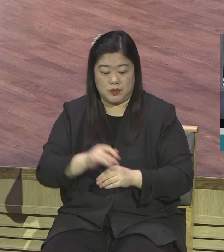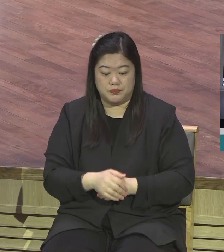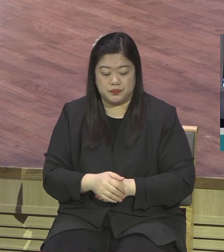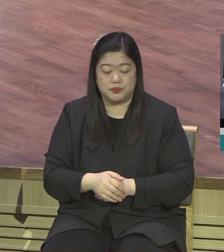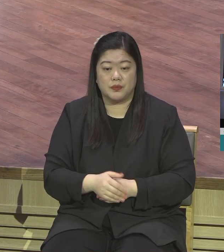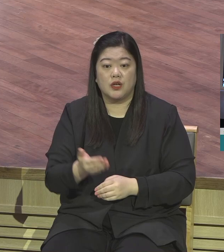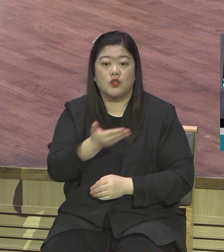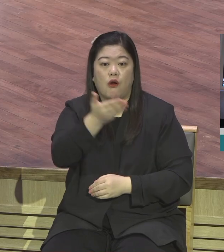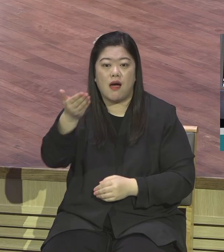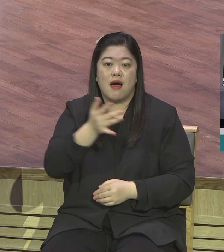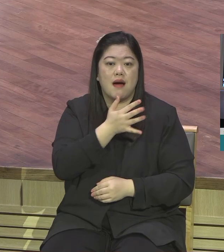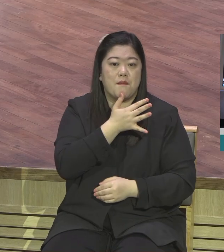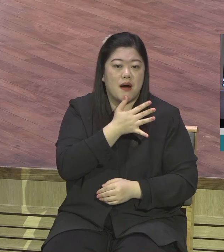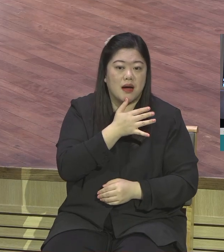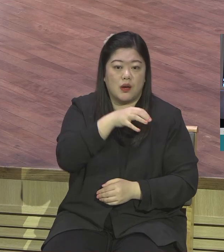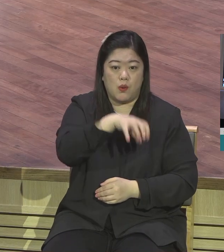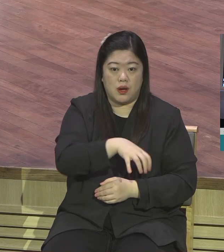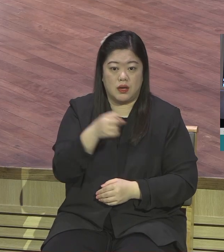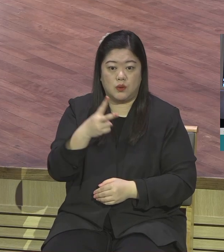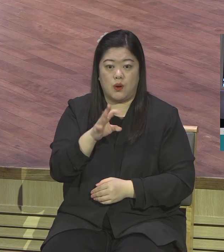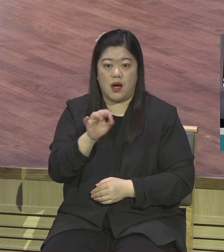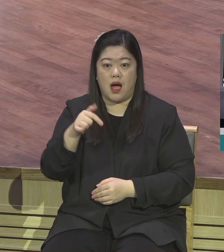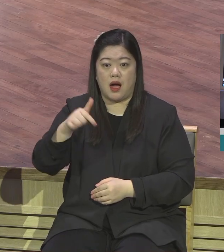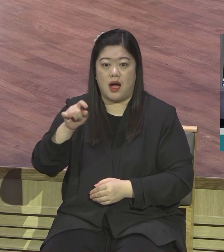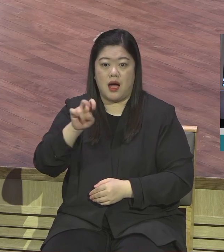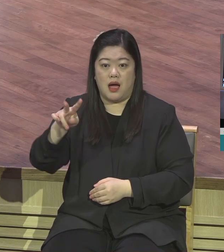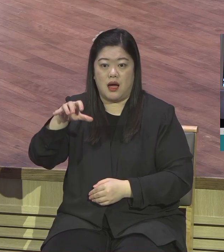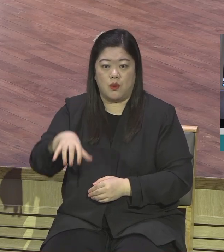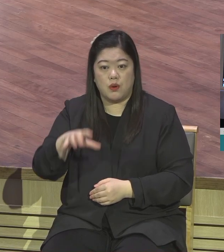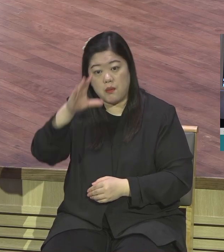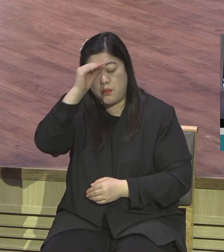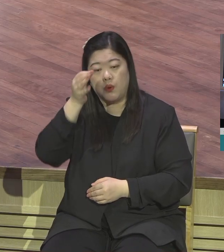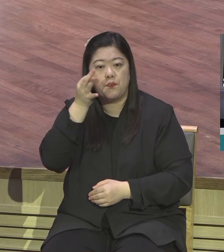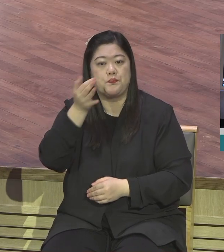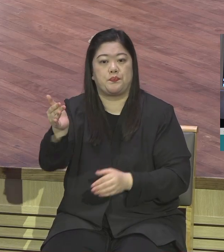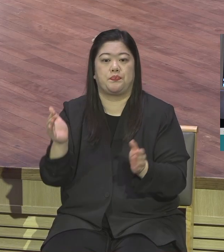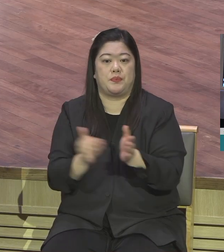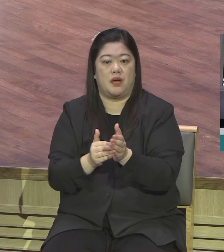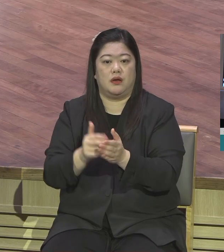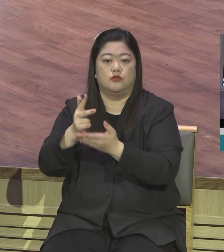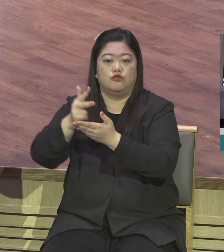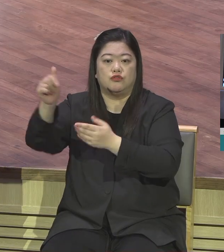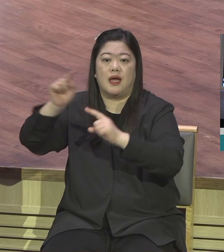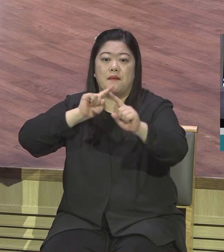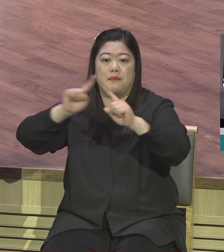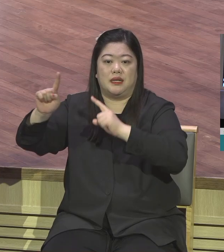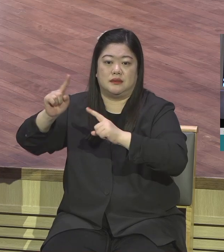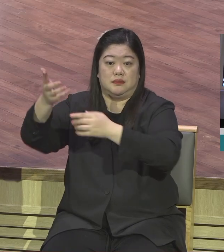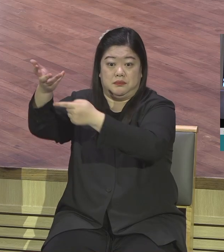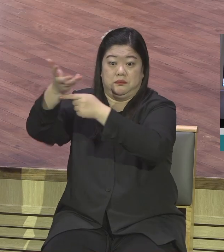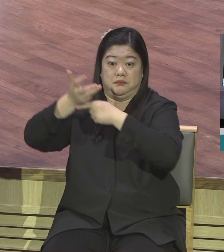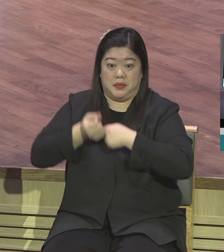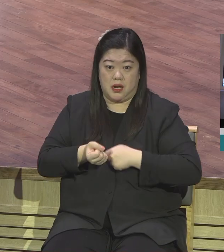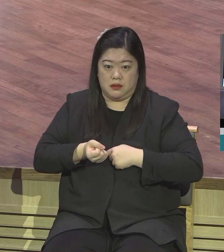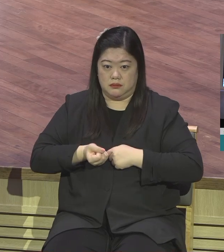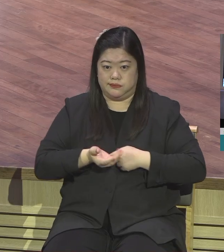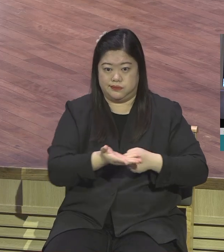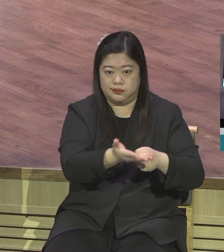마게도냐와 아가야에 있는 모든 믿는 자의 본이 되었느니라 주의 말씀이 너에게로부터 마게도냐와 아가야에게만